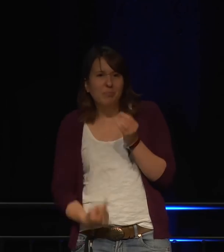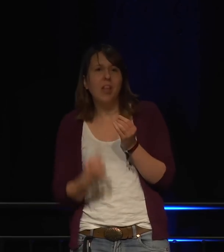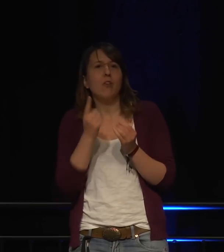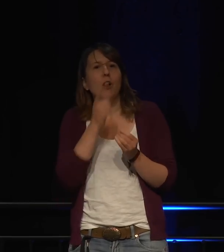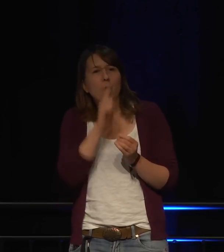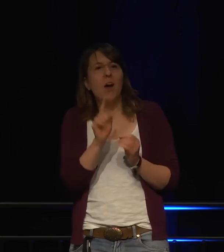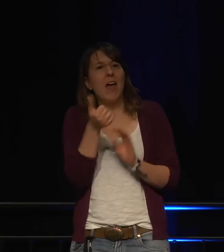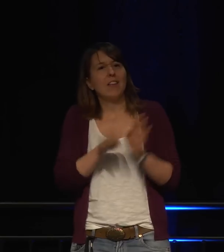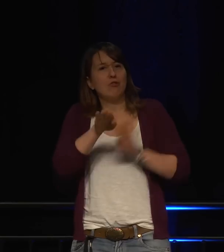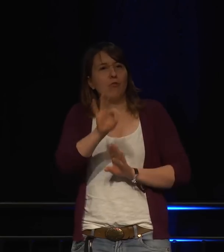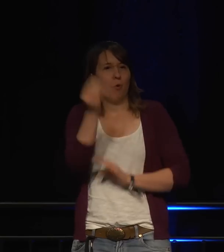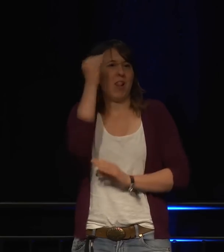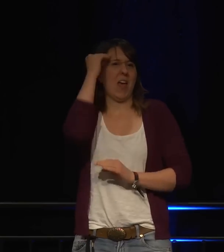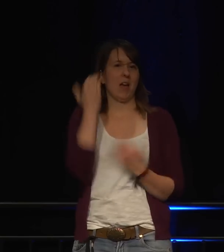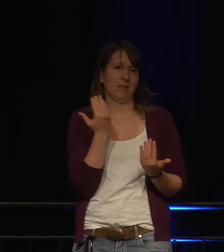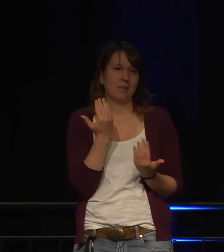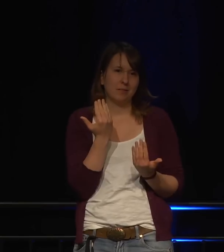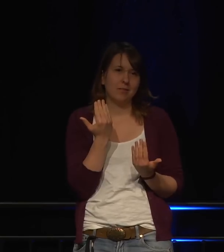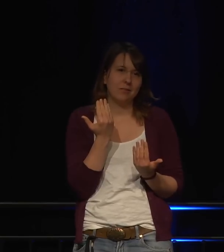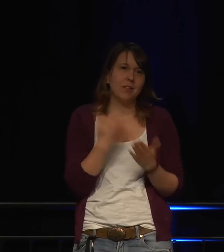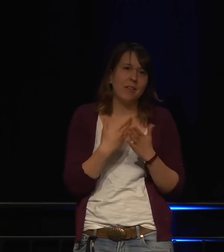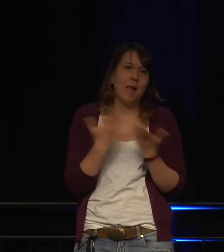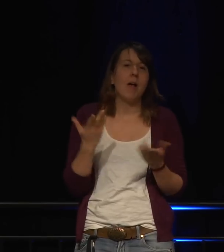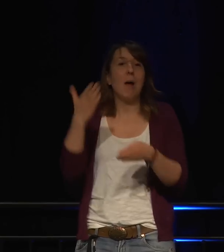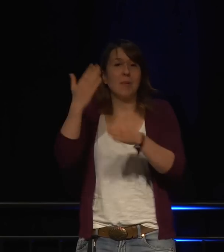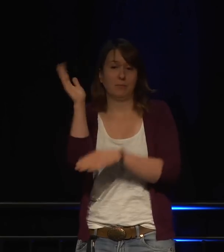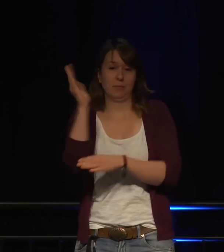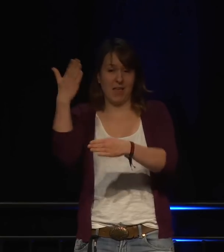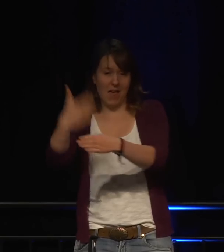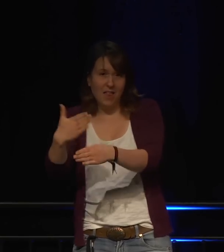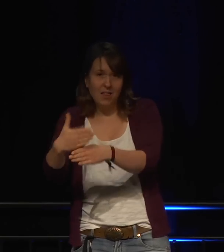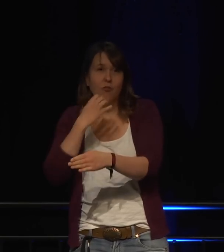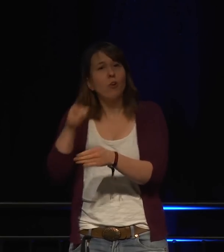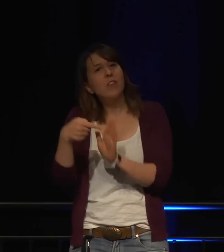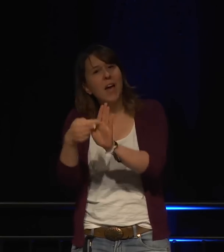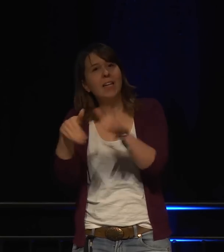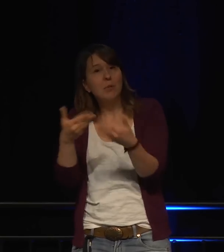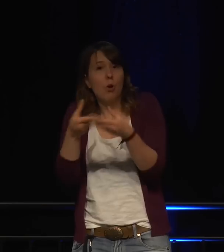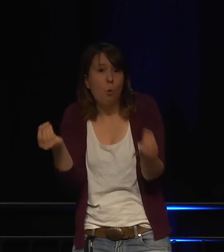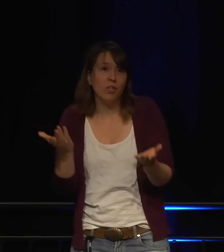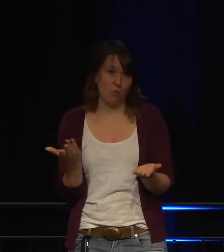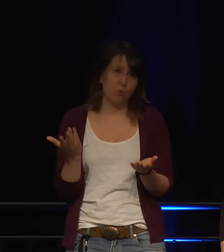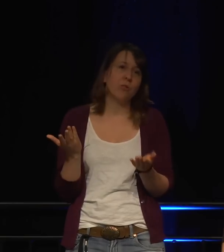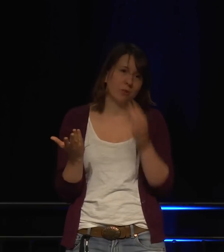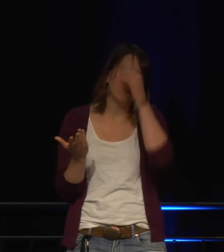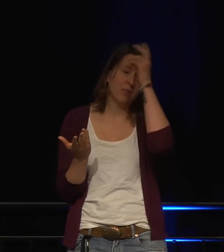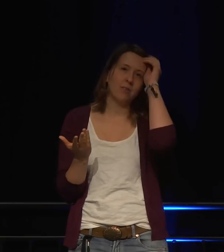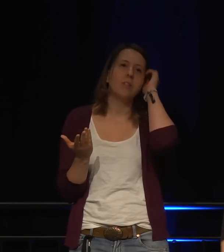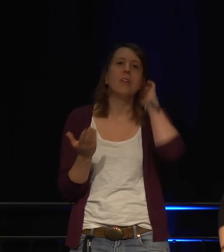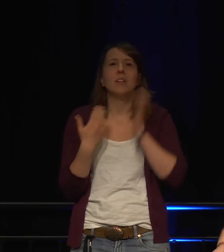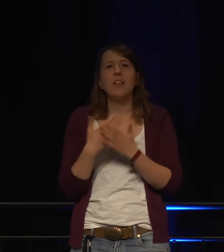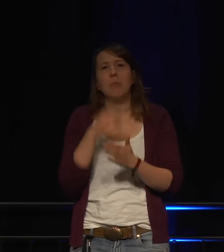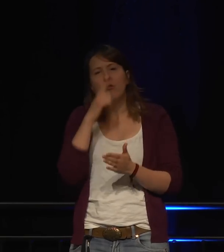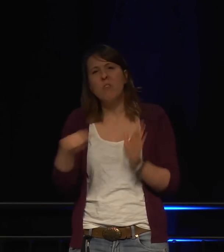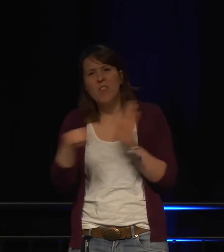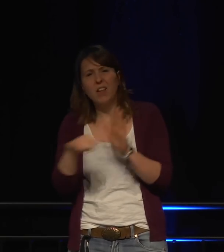Ein Fehler ist eigentlich der Anfang eines Lernprozesses. So dass wir am Ende des Talks über Lösungen,